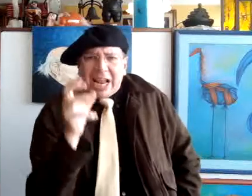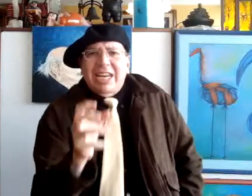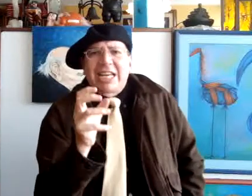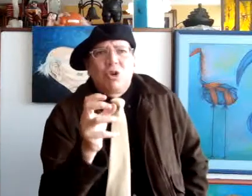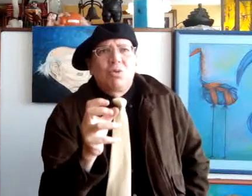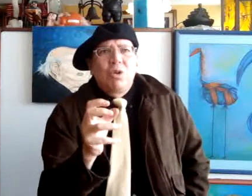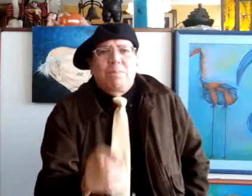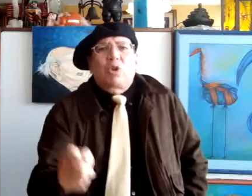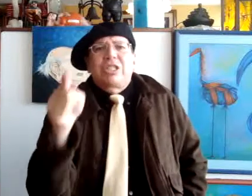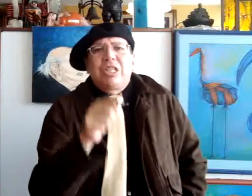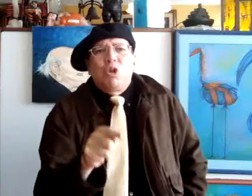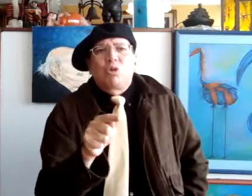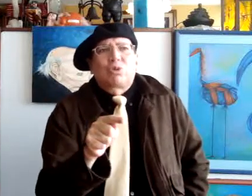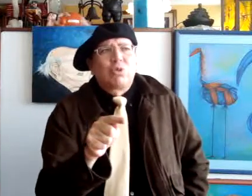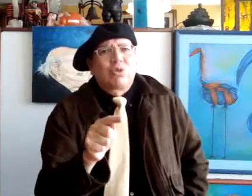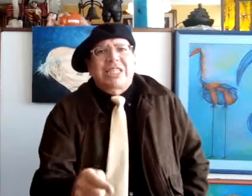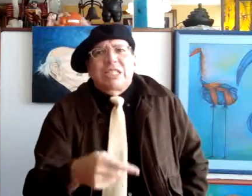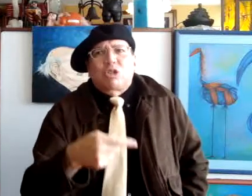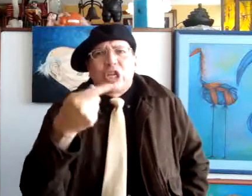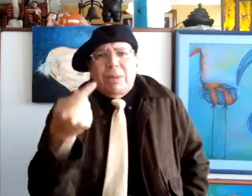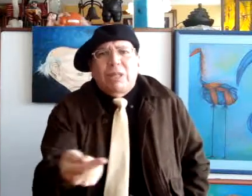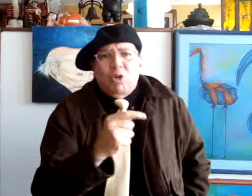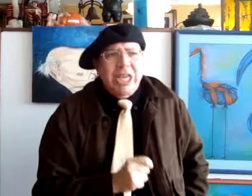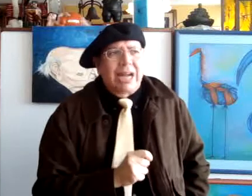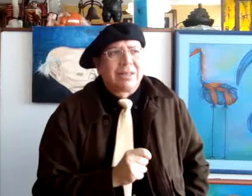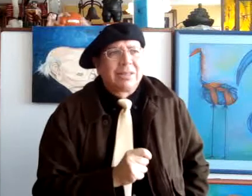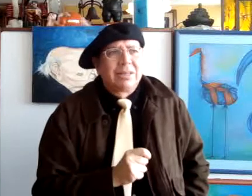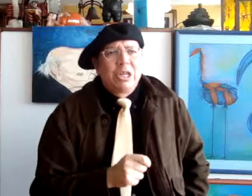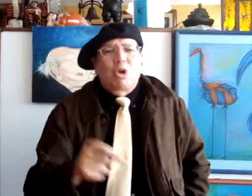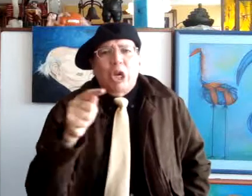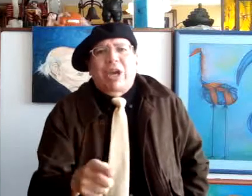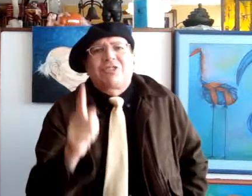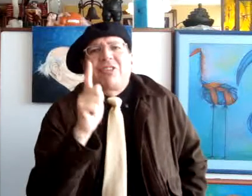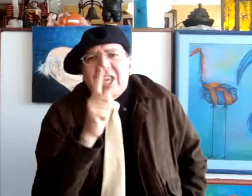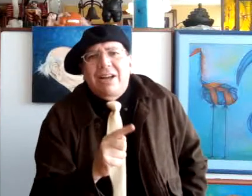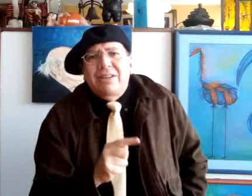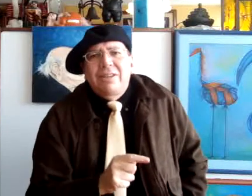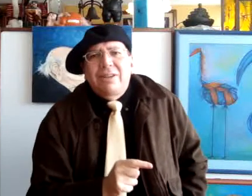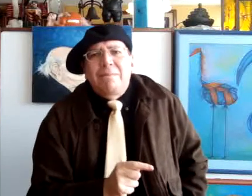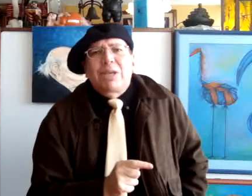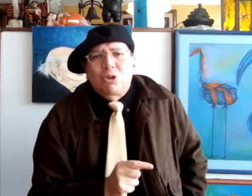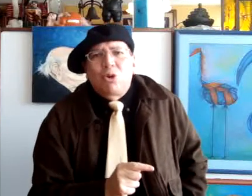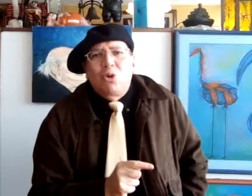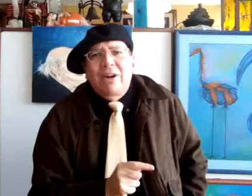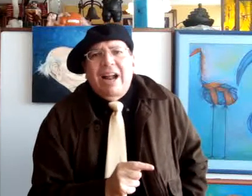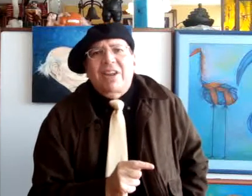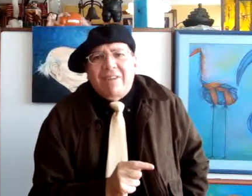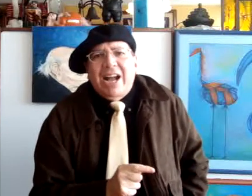la creación, porque si Dios descansó el séptimo día, yo creo que ese día empezó a trabajar